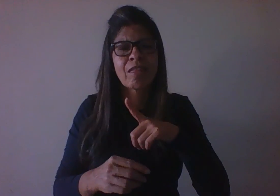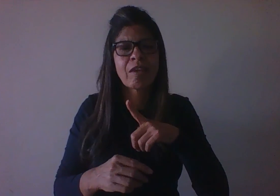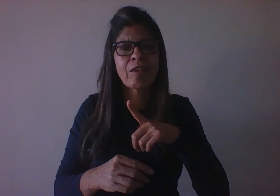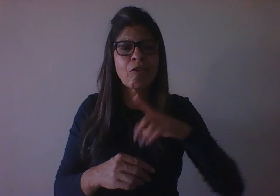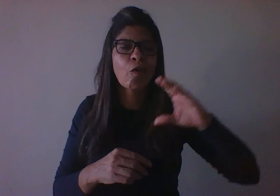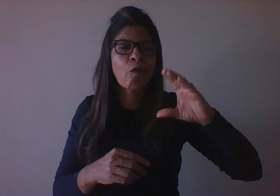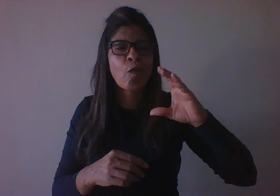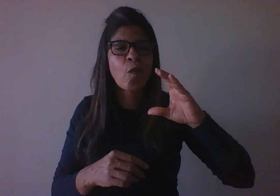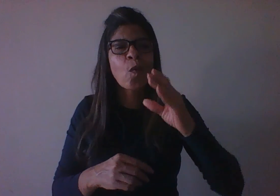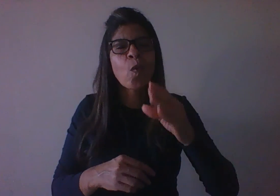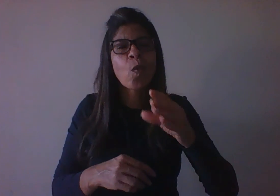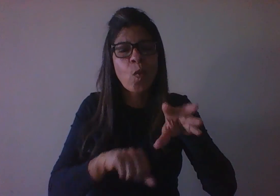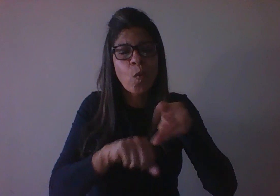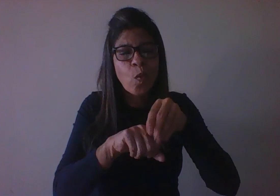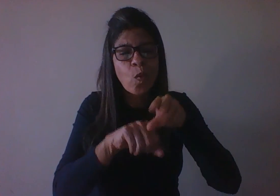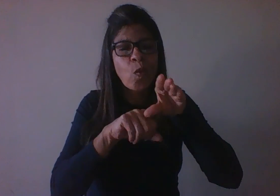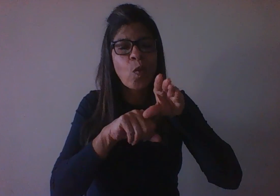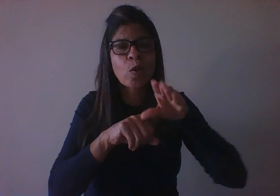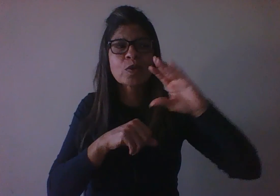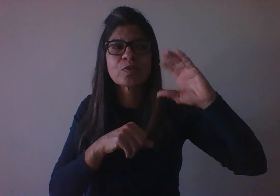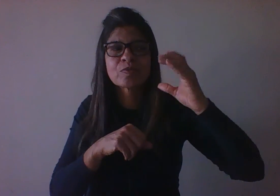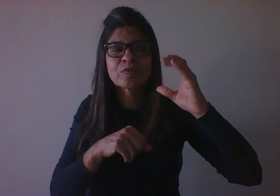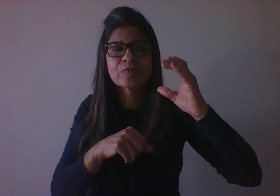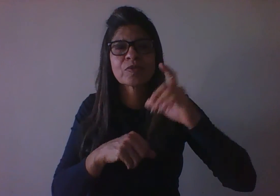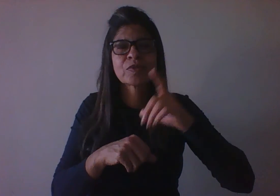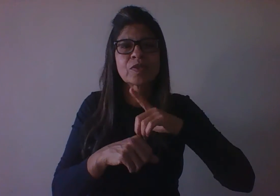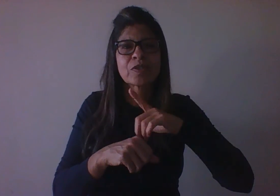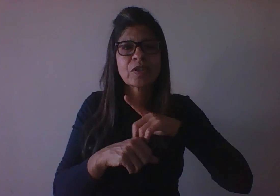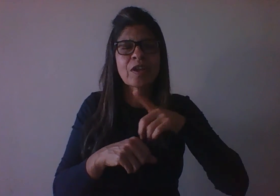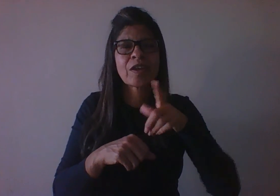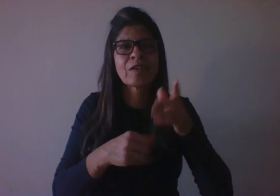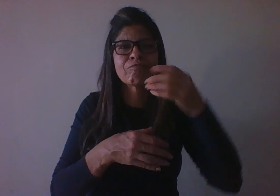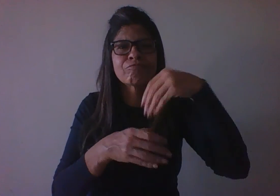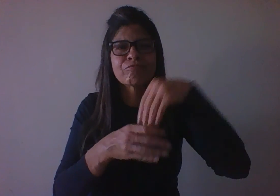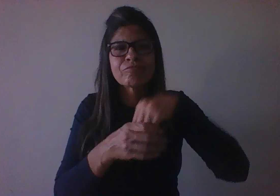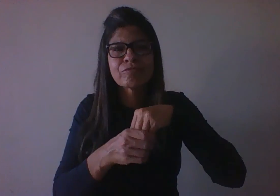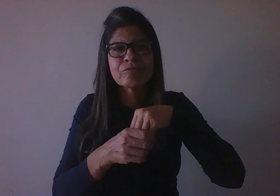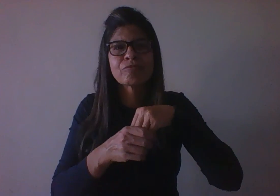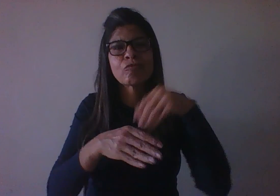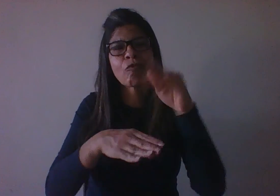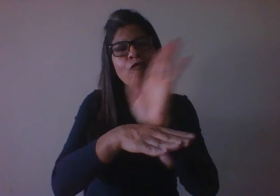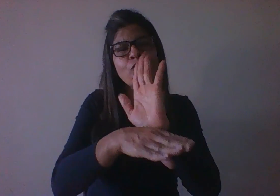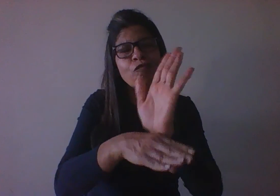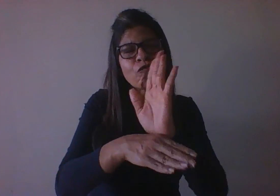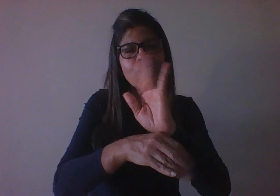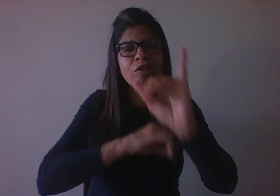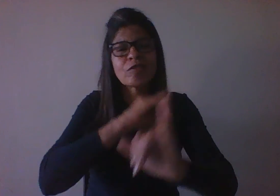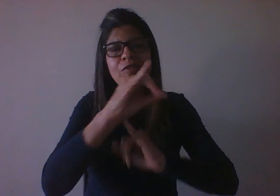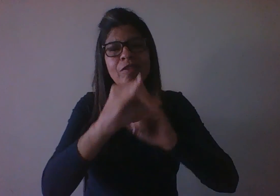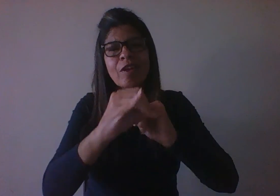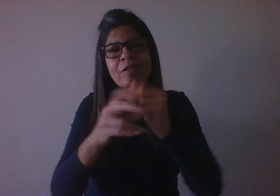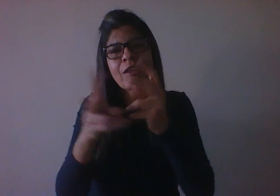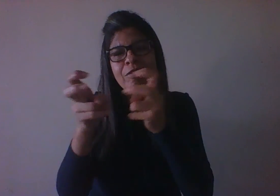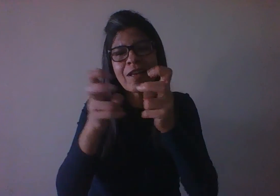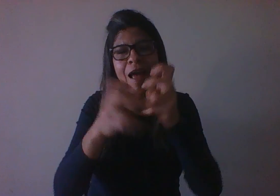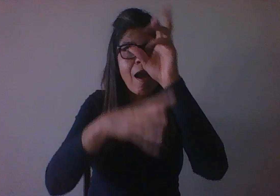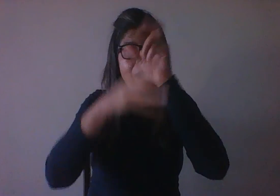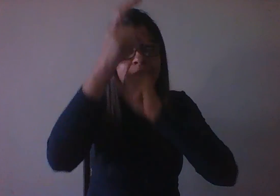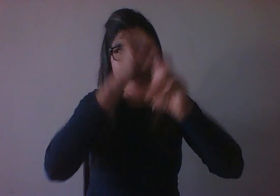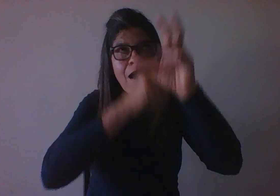Aprendem muita coisa sem acesso comum em termos de videozinhos na internet que elas internalizam e